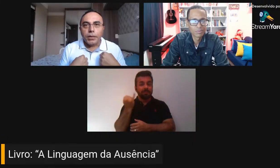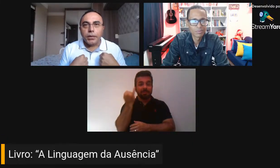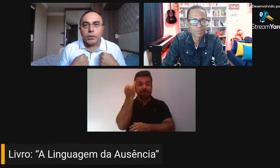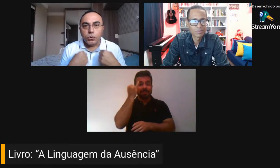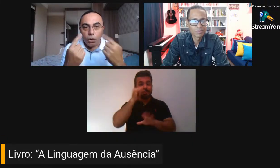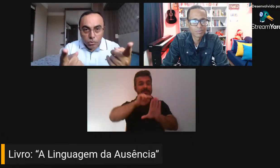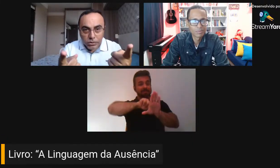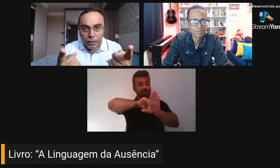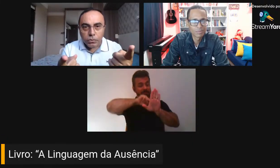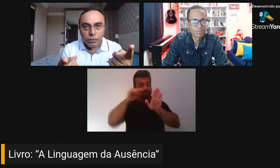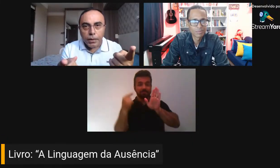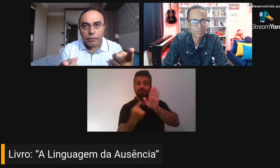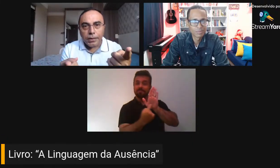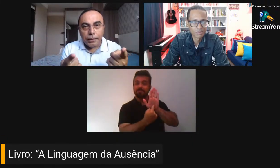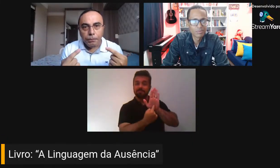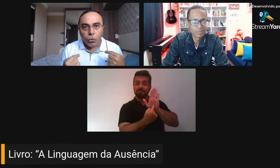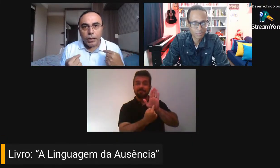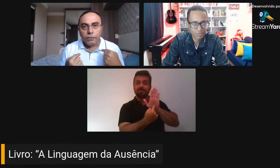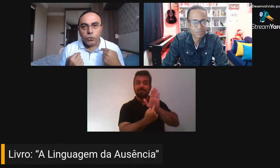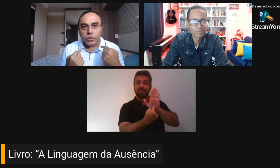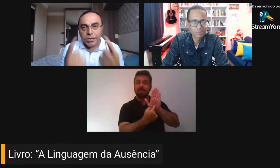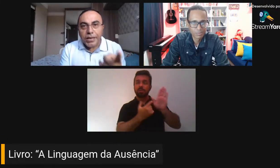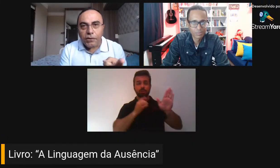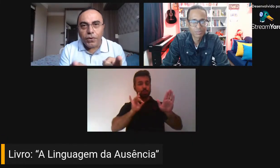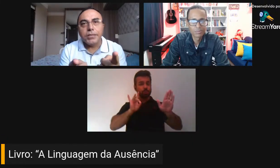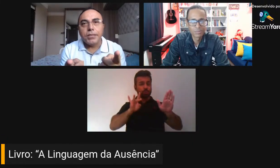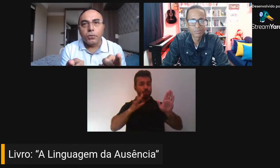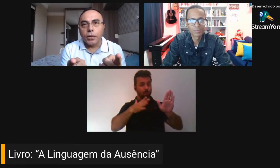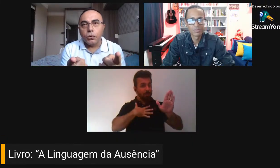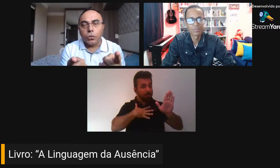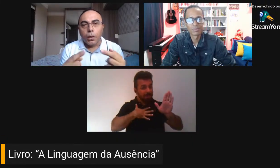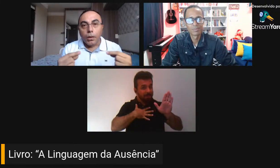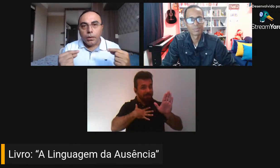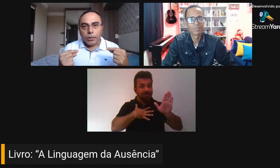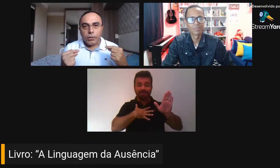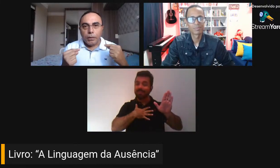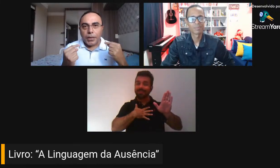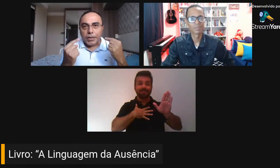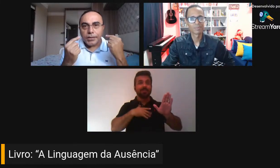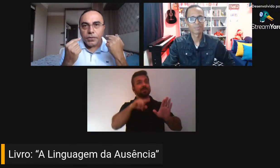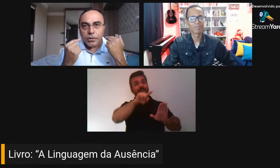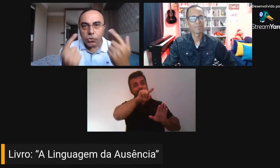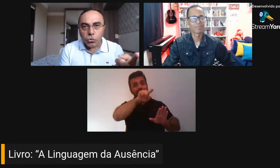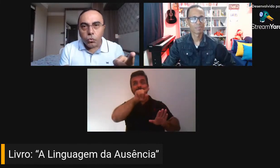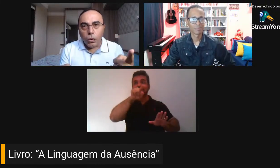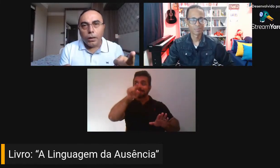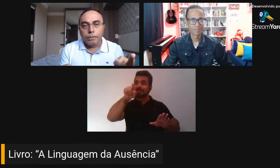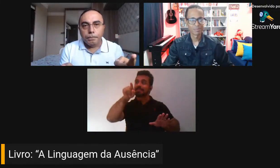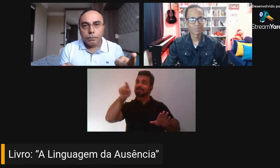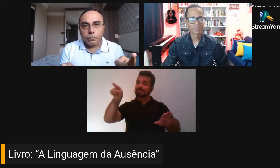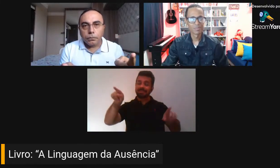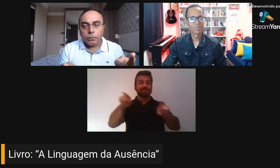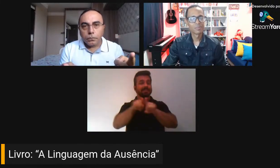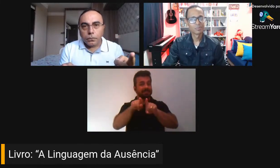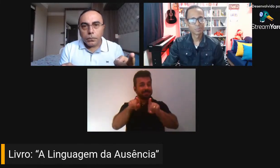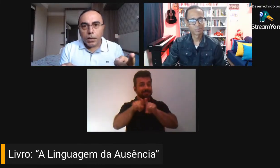meu subentendido, é o seu também, até porque você que vai ser o leitor. Então, a interpretação vai ser sua.